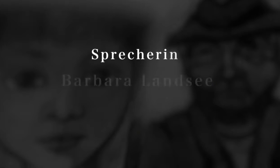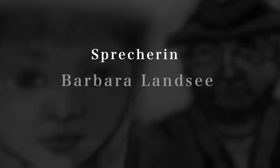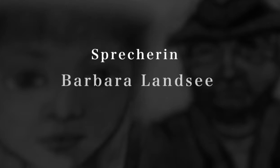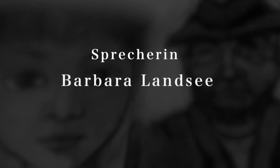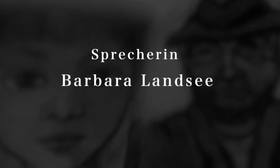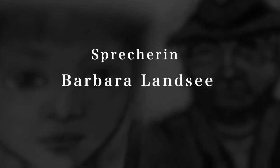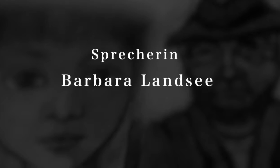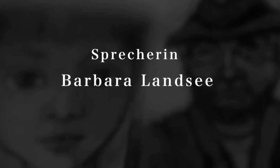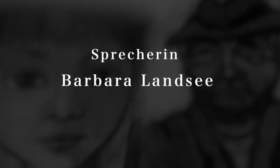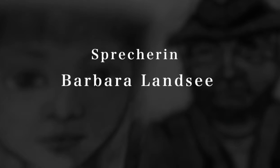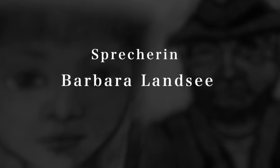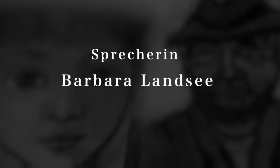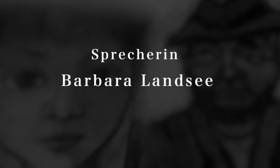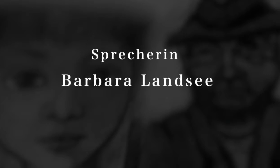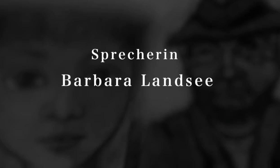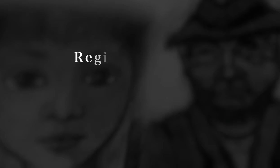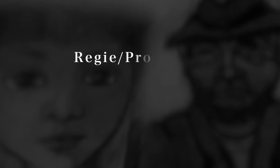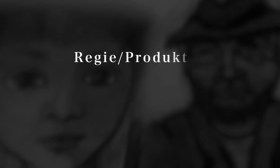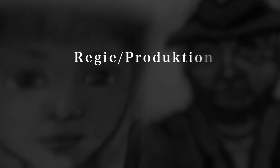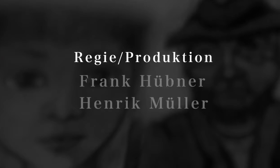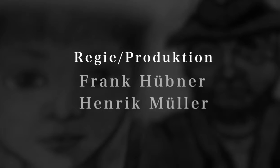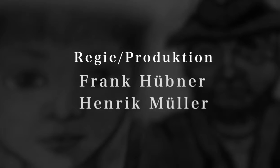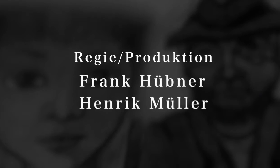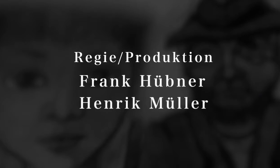ein Flasen auf. Das das für ein Blasen.